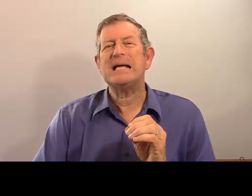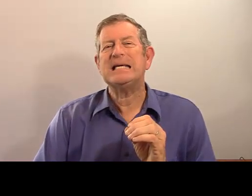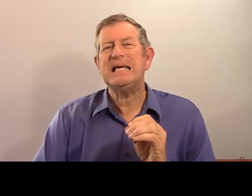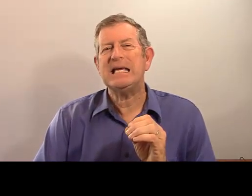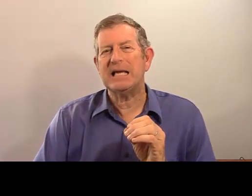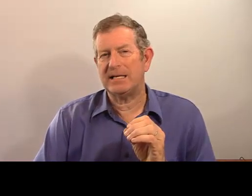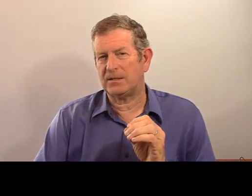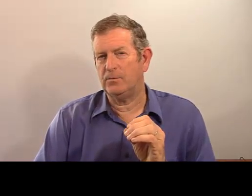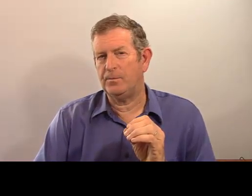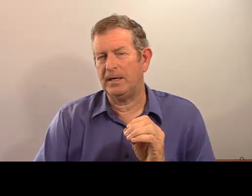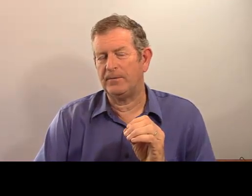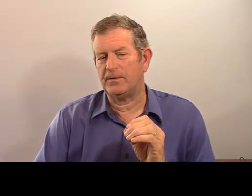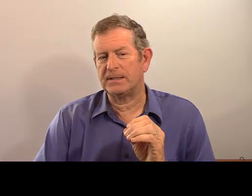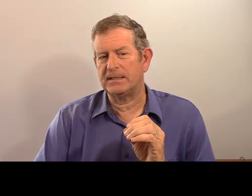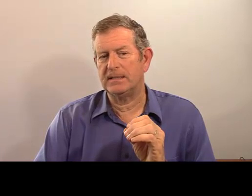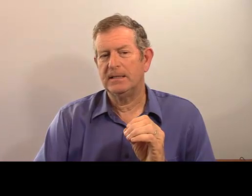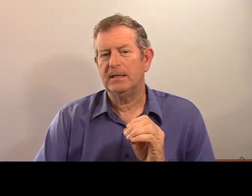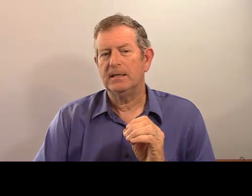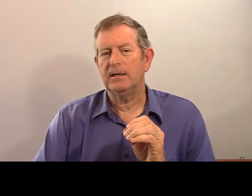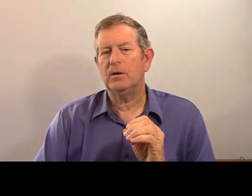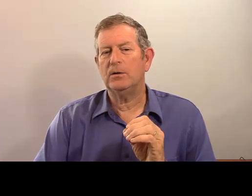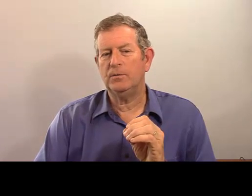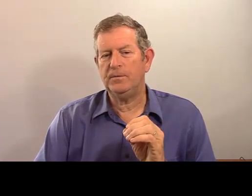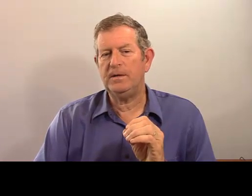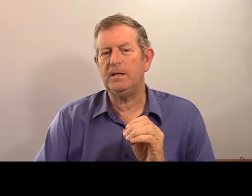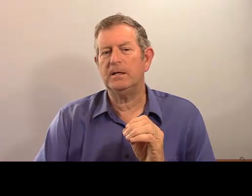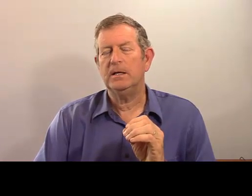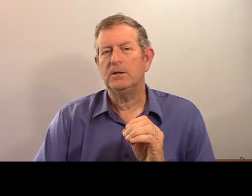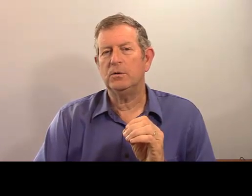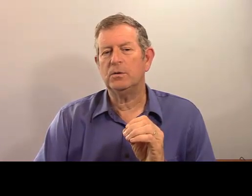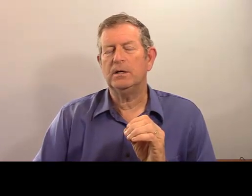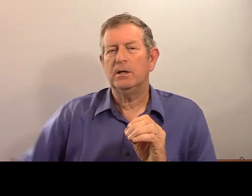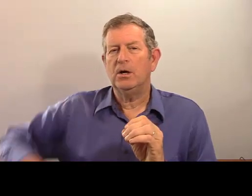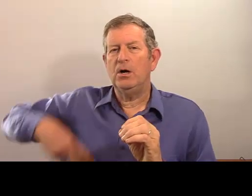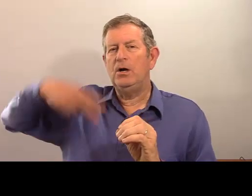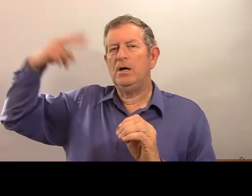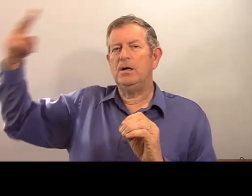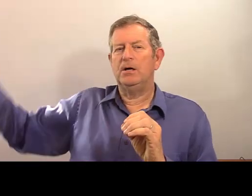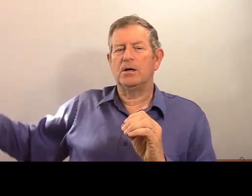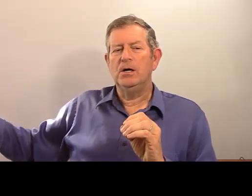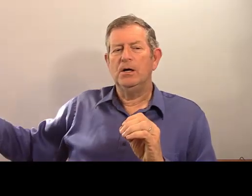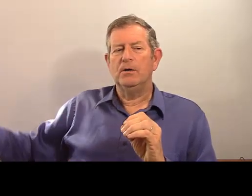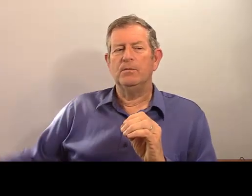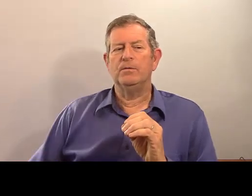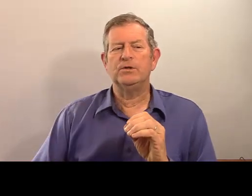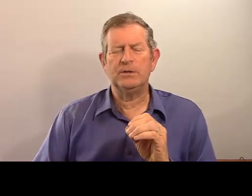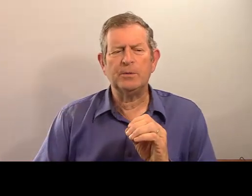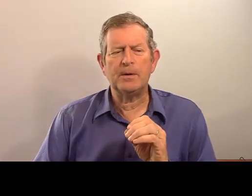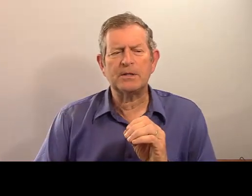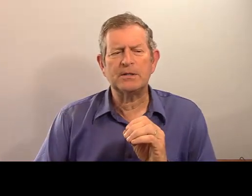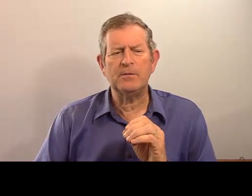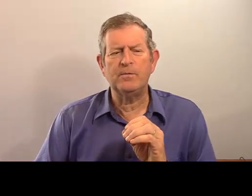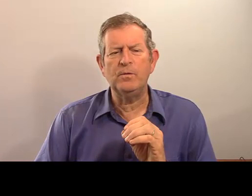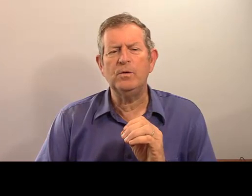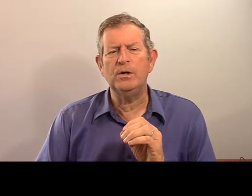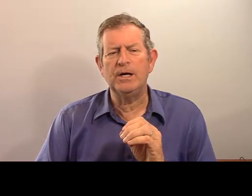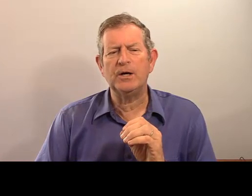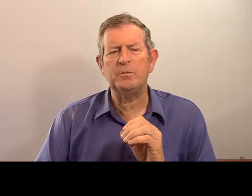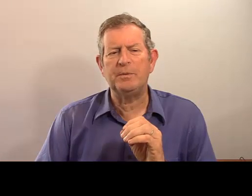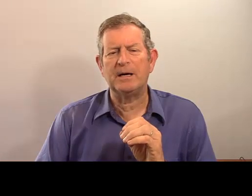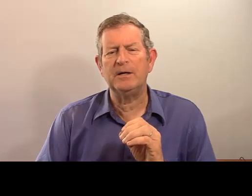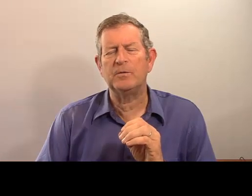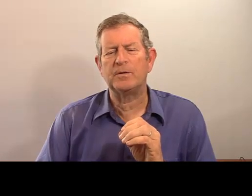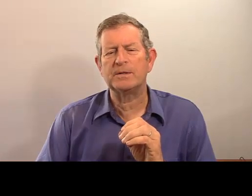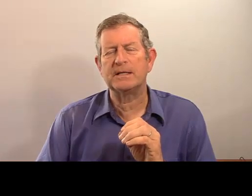À qui est-ce que vous parlez français ? Aux filles. Donc, leur... Je pense que c'est vous